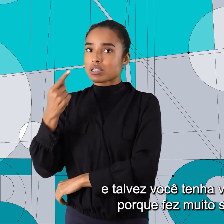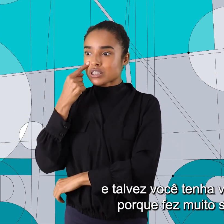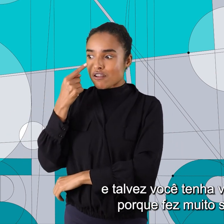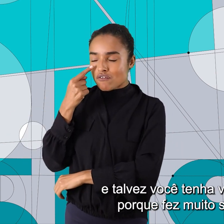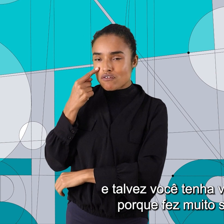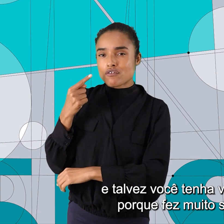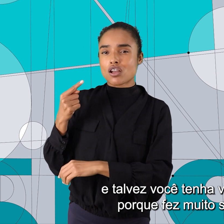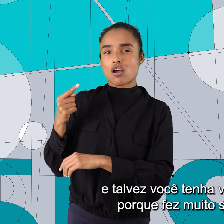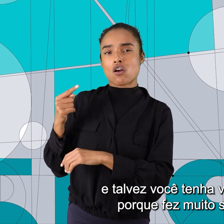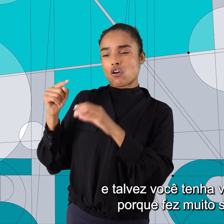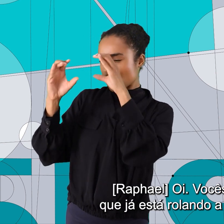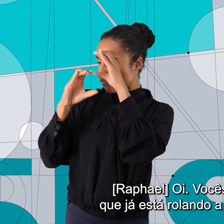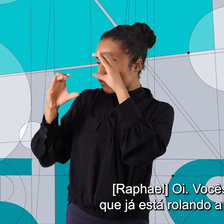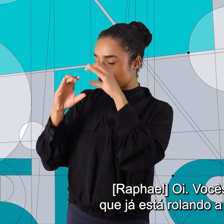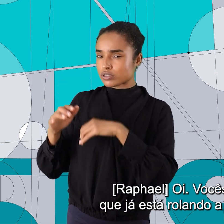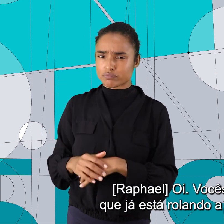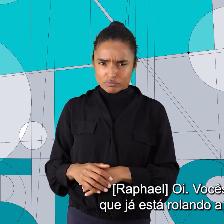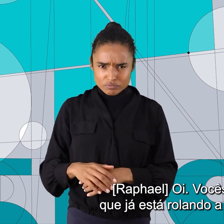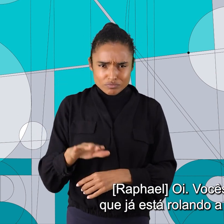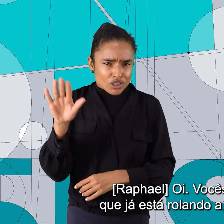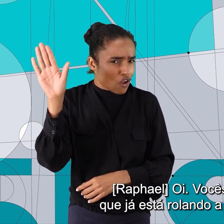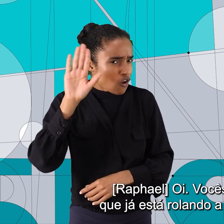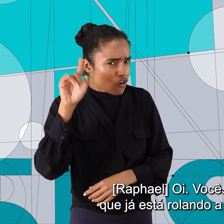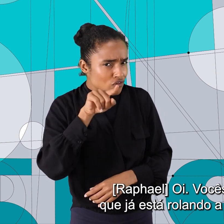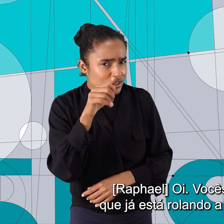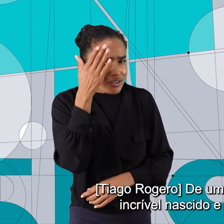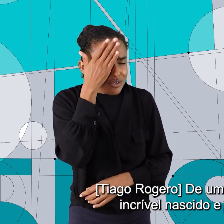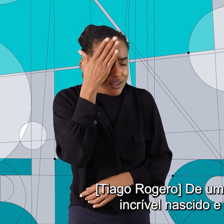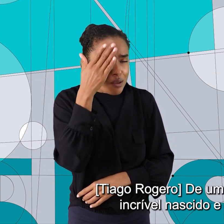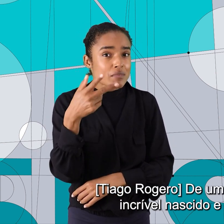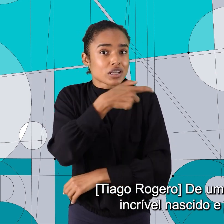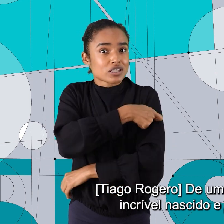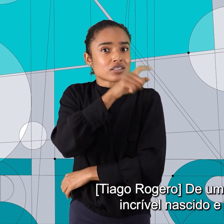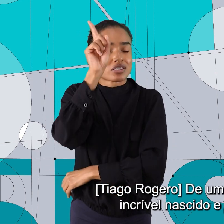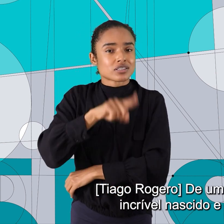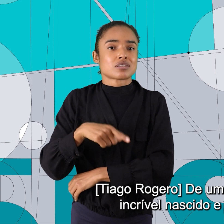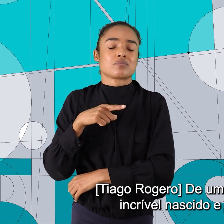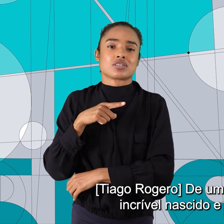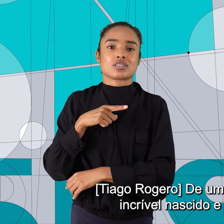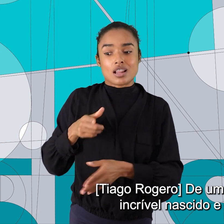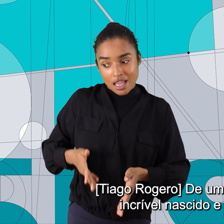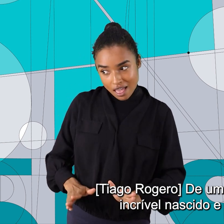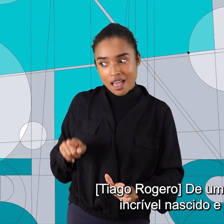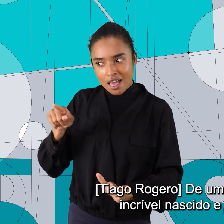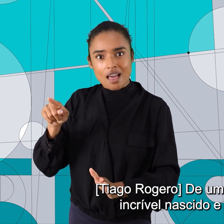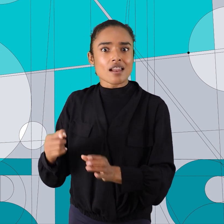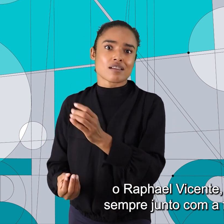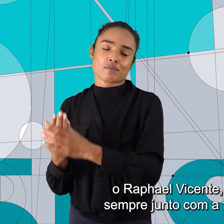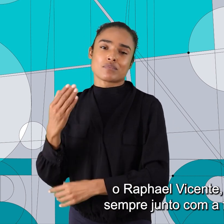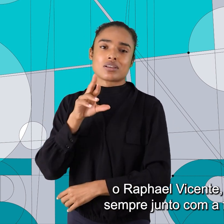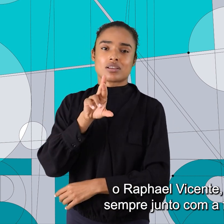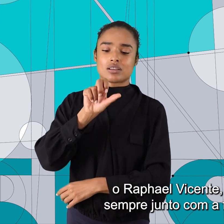tenha visto também porque fez muito sucesso de um influenciador incrível nascido e criado lá,